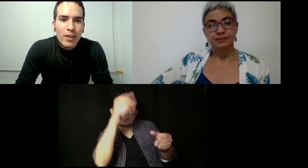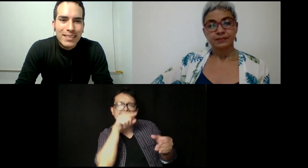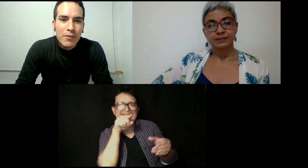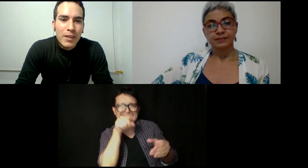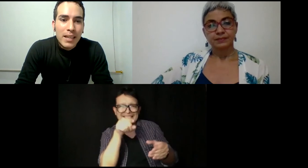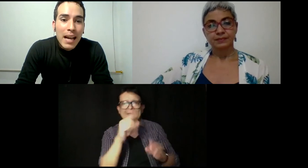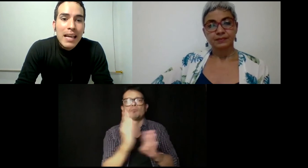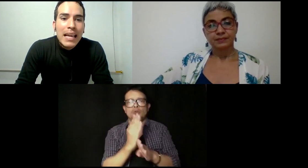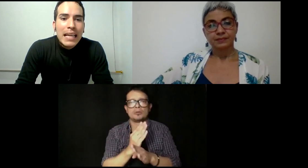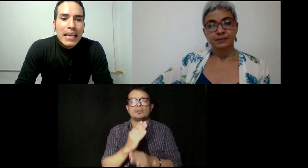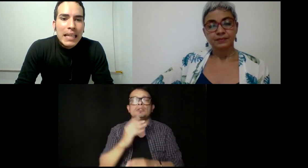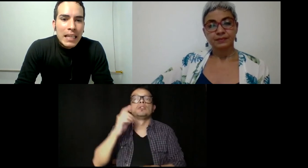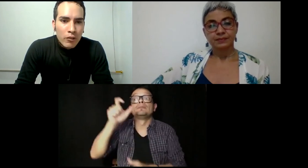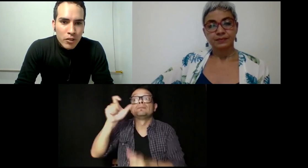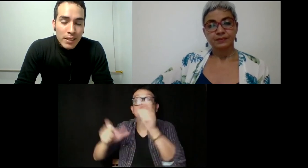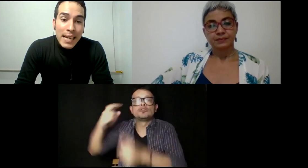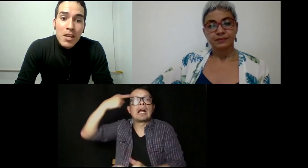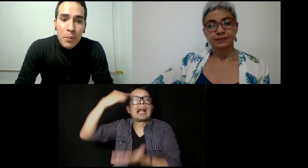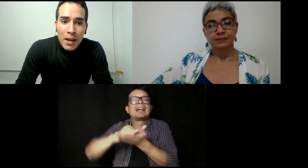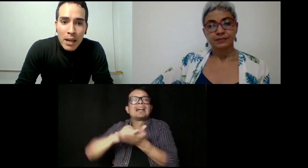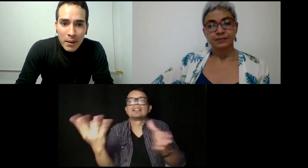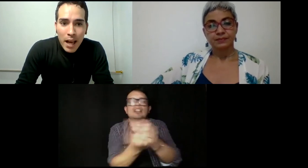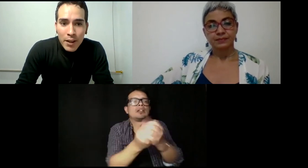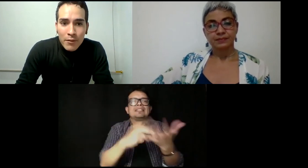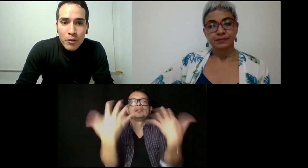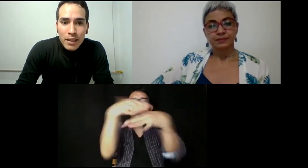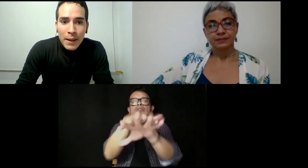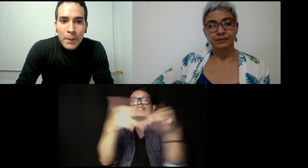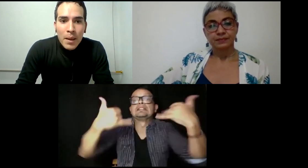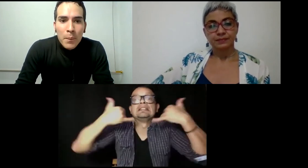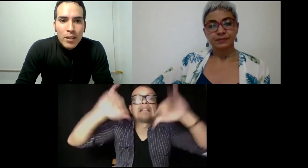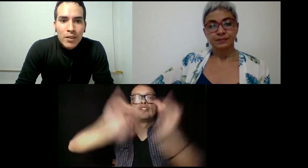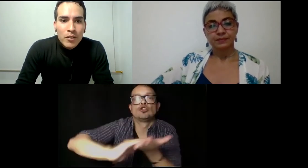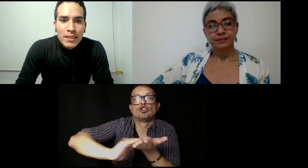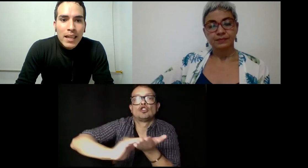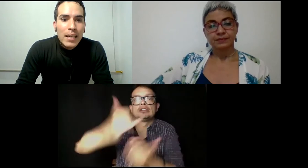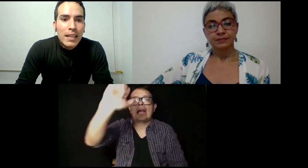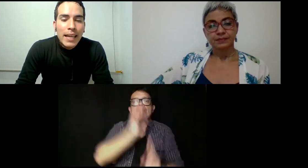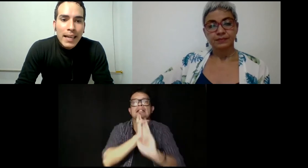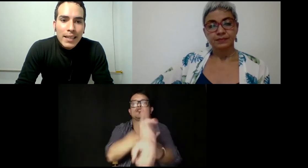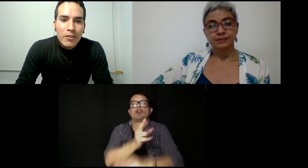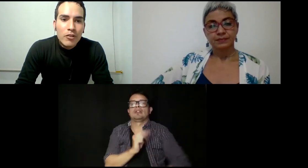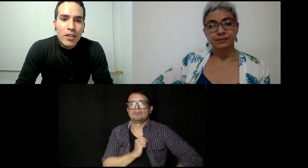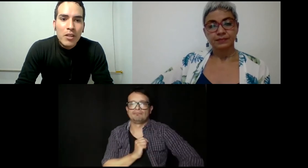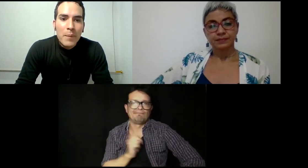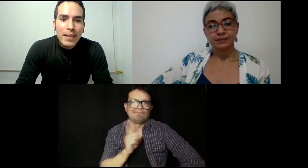significa inclusión. Y ahí hay un problema, hay una dificultad, porque entonces creen que la solución es solamente